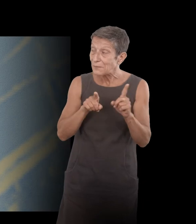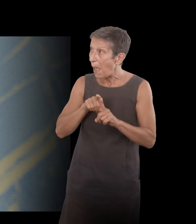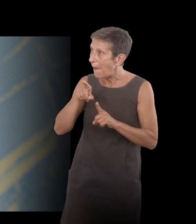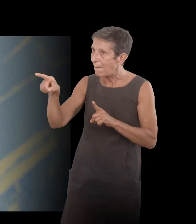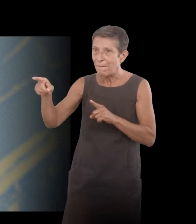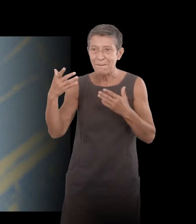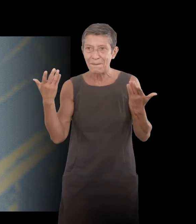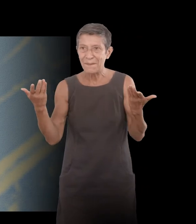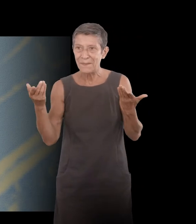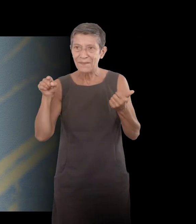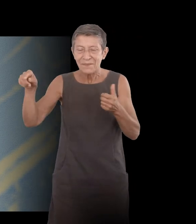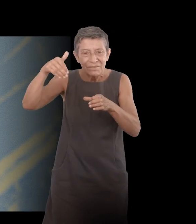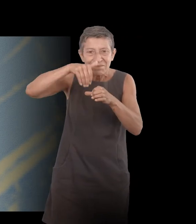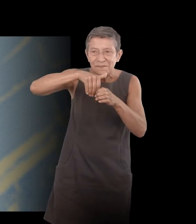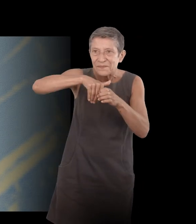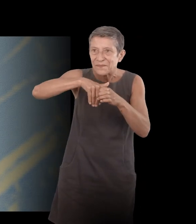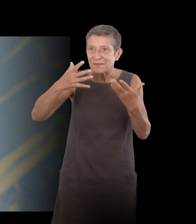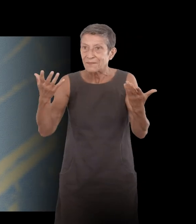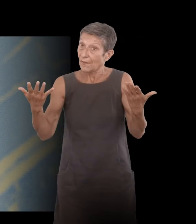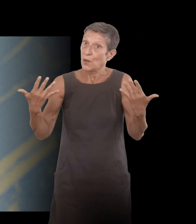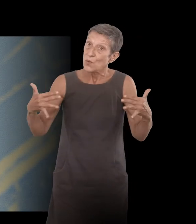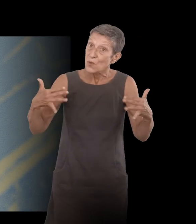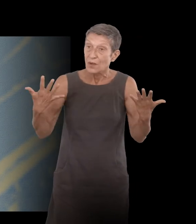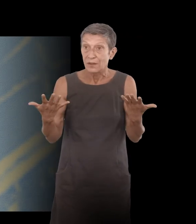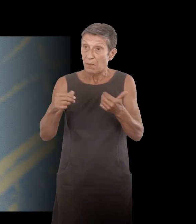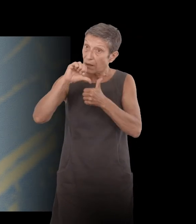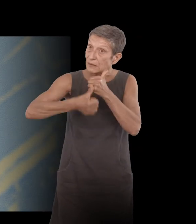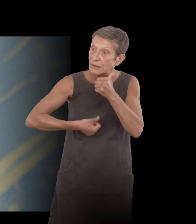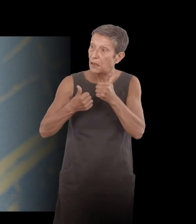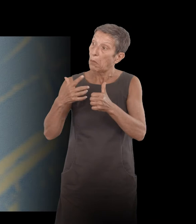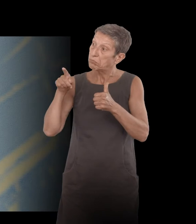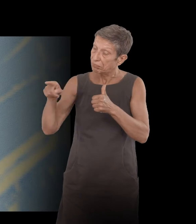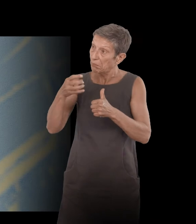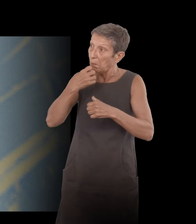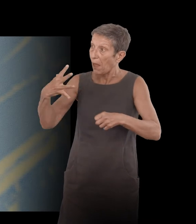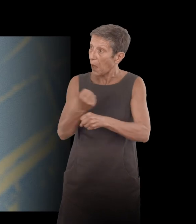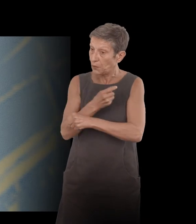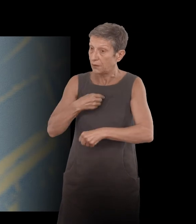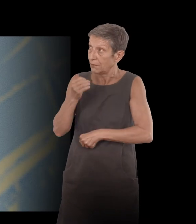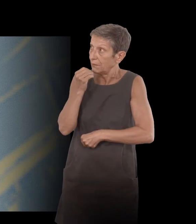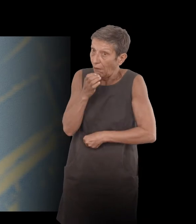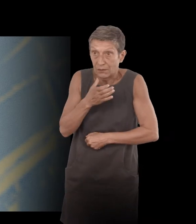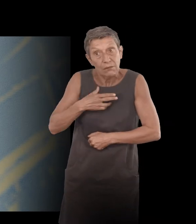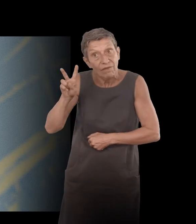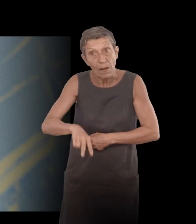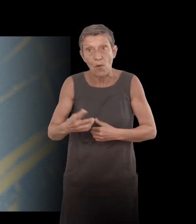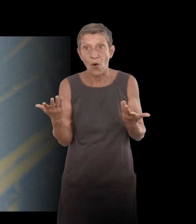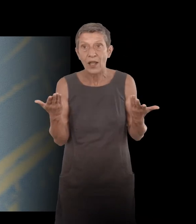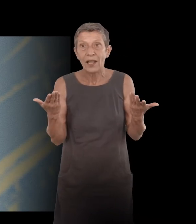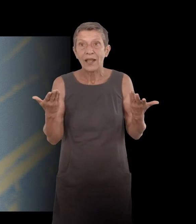jongler, c'est un exercice de style très réussi et très impressionnant, et il n a jamais